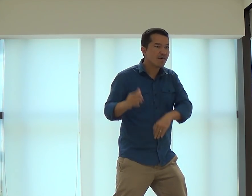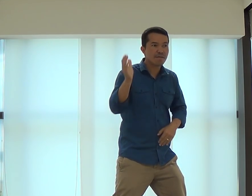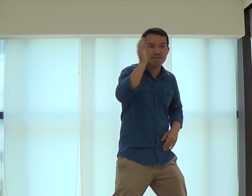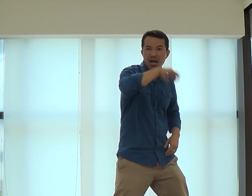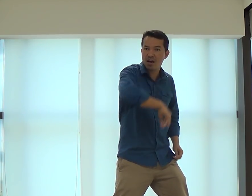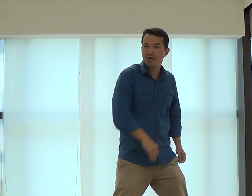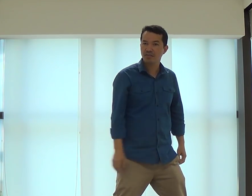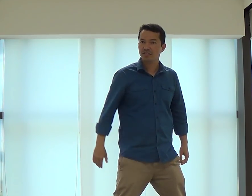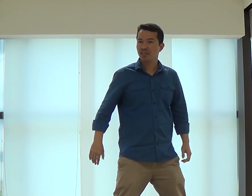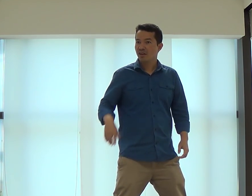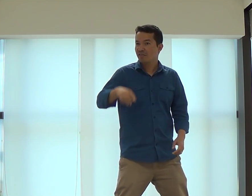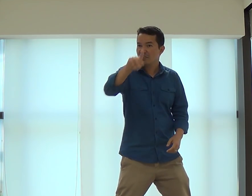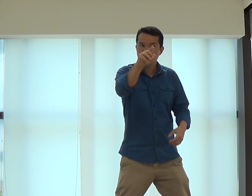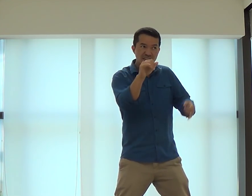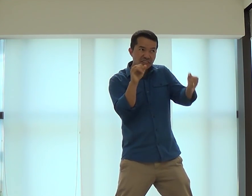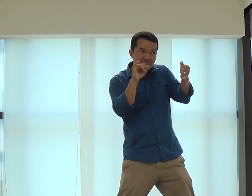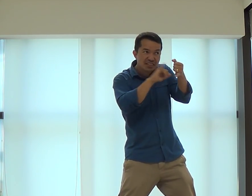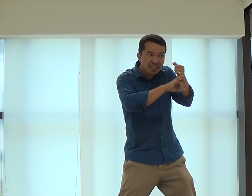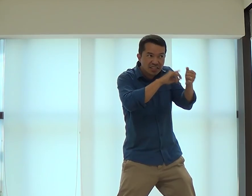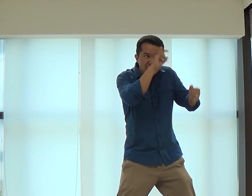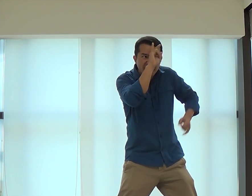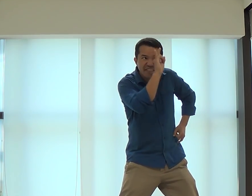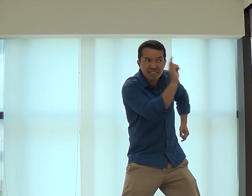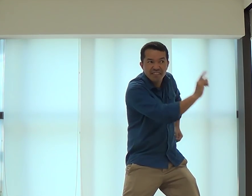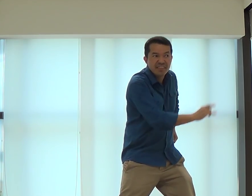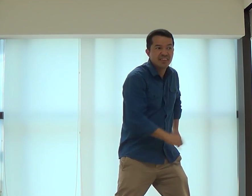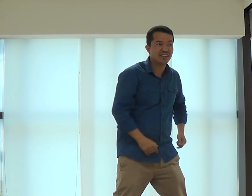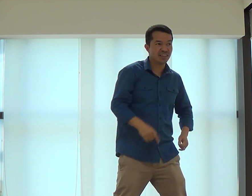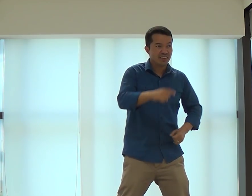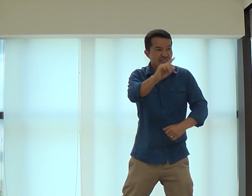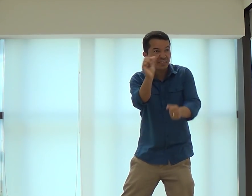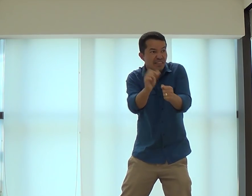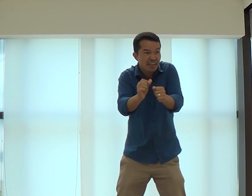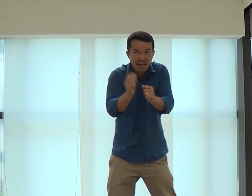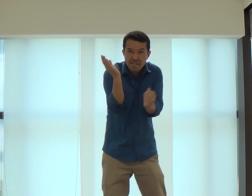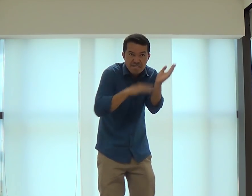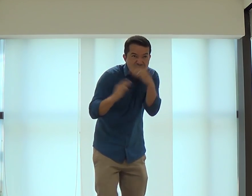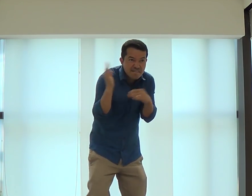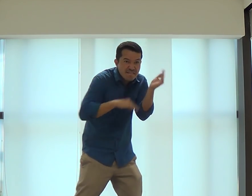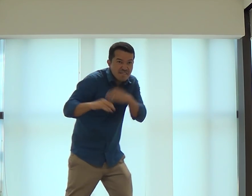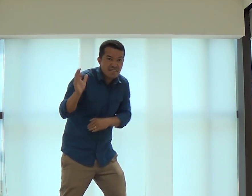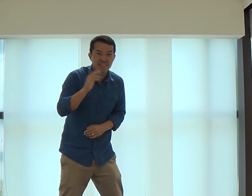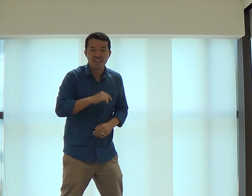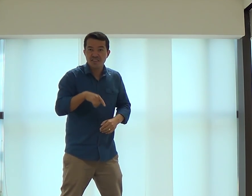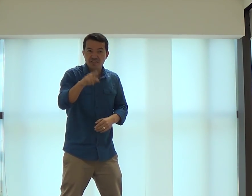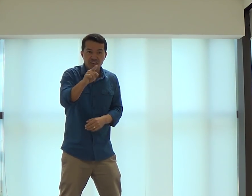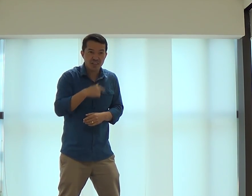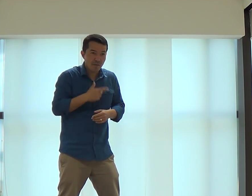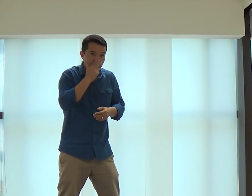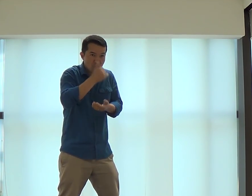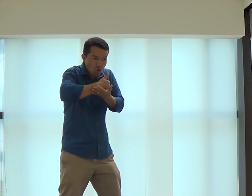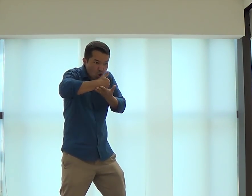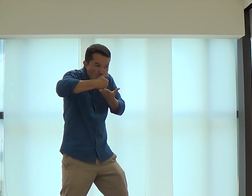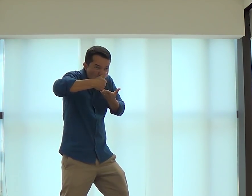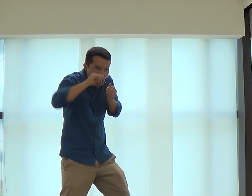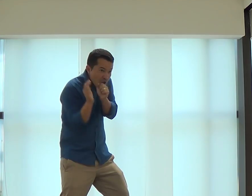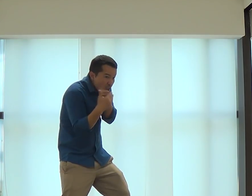maldade. E tendo amante. Traindo o marido ou a esposa. Fazendo tantas coisas ruins.